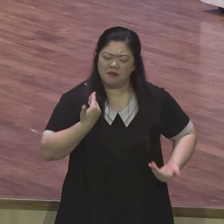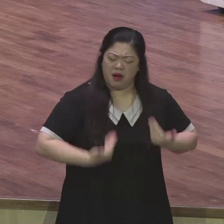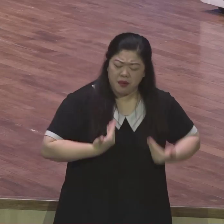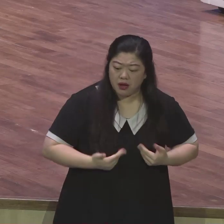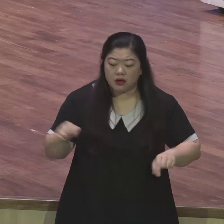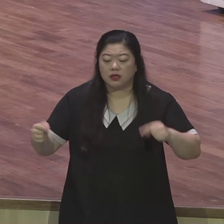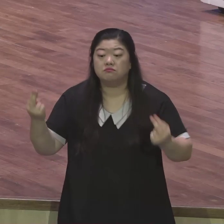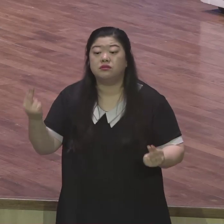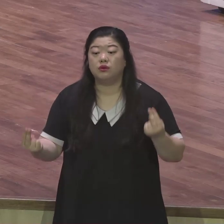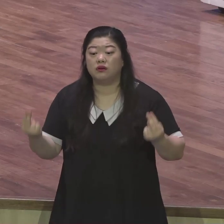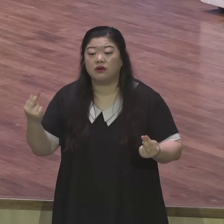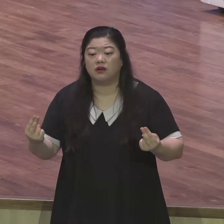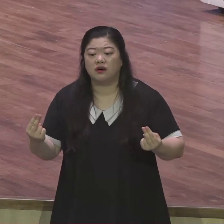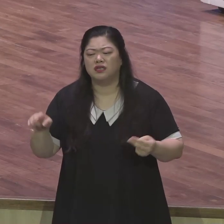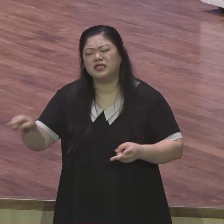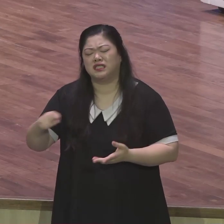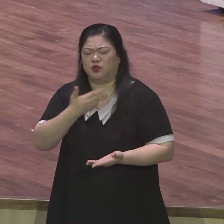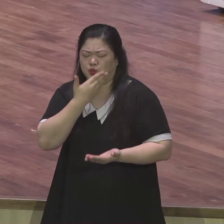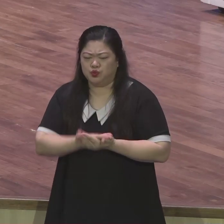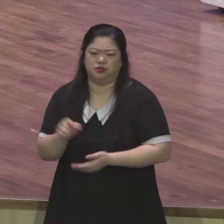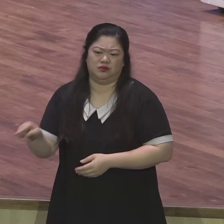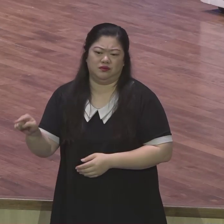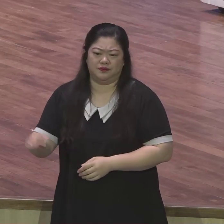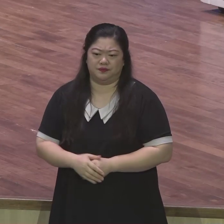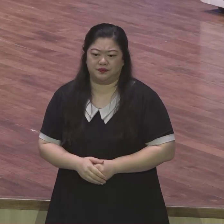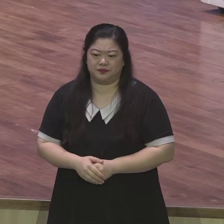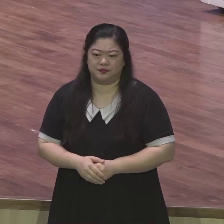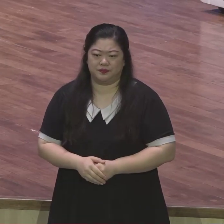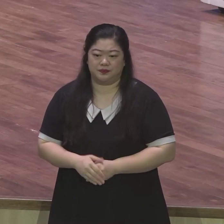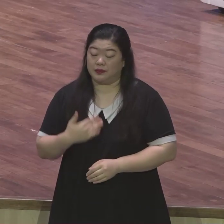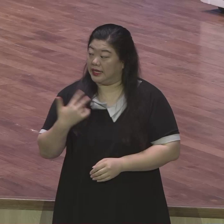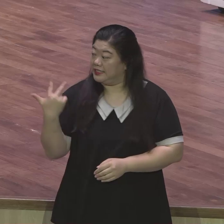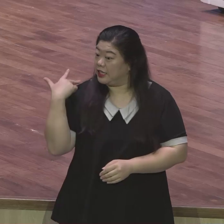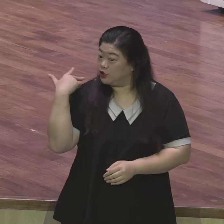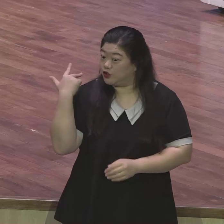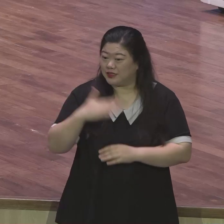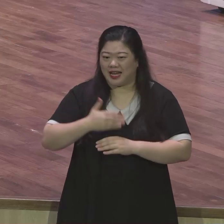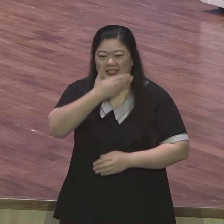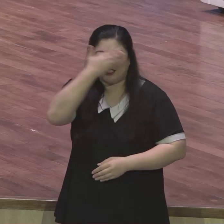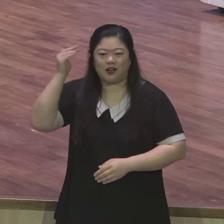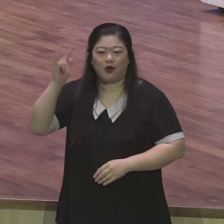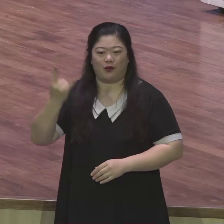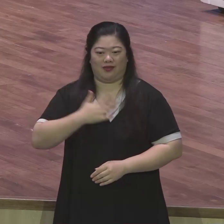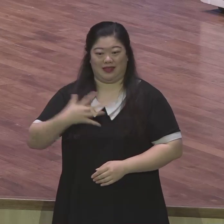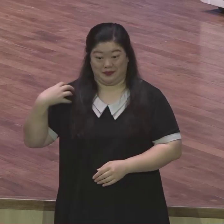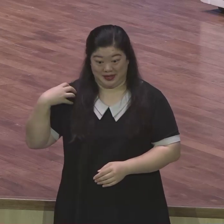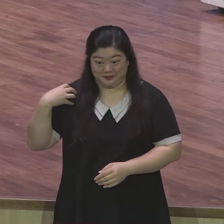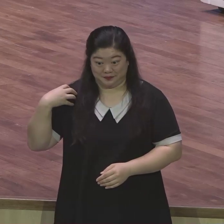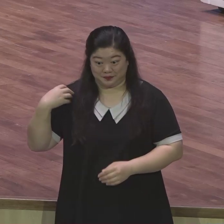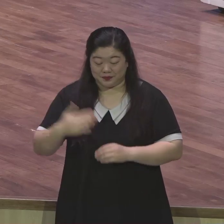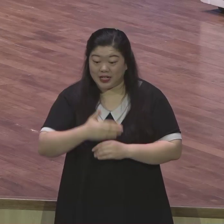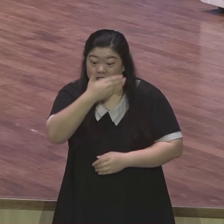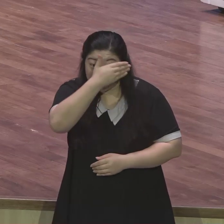월요일부터 목요일까지 저희 청년들과 함께 교회에서 집중 합숙 1차 합숙 받았습니다 정말 큰 은혜 받았어요 230명의 청년들이